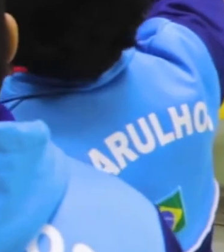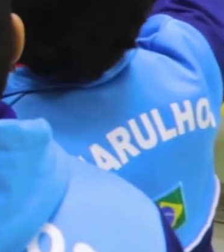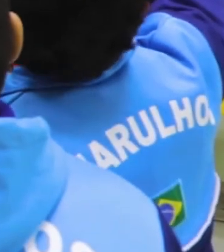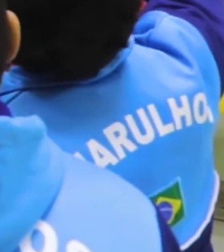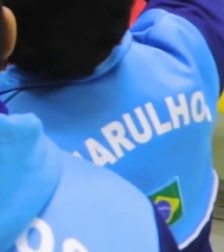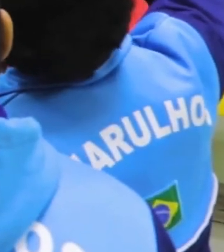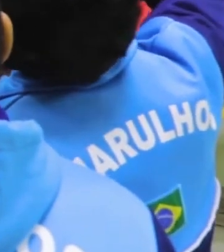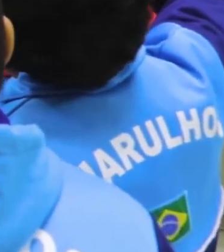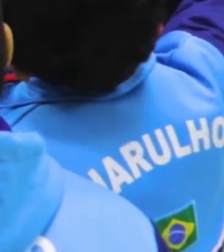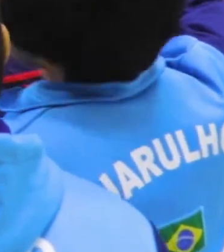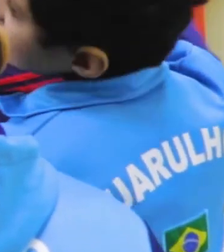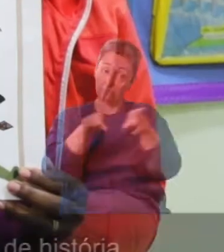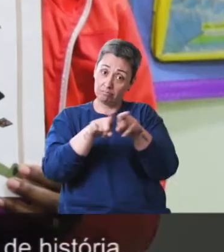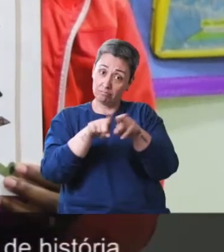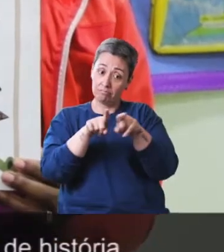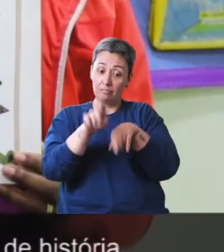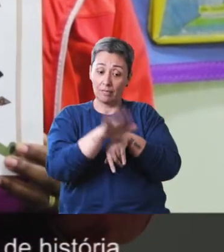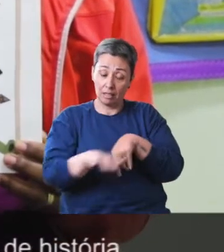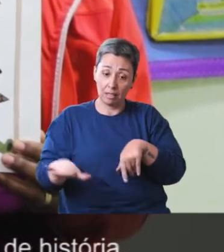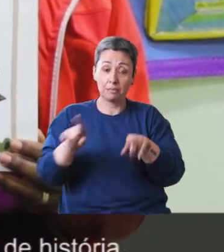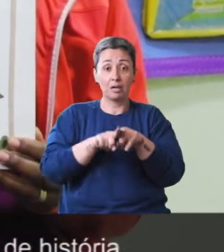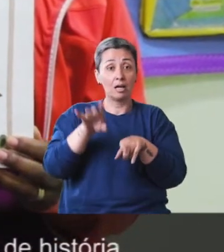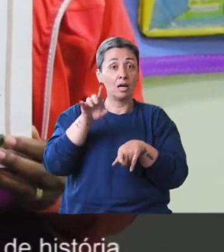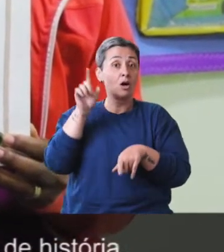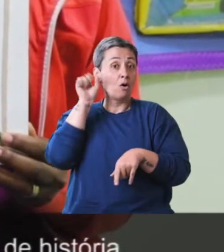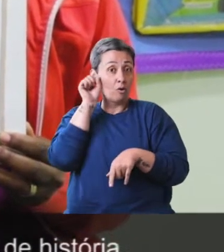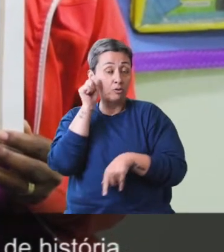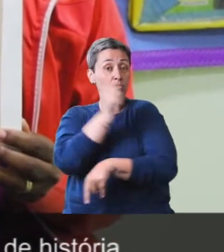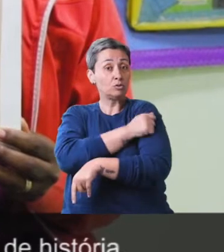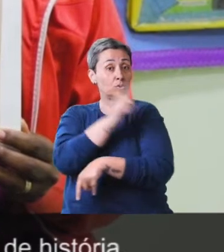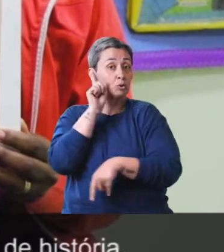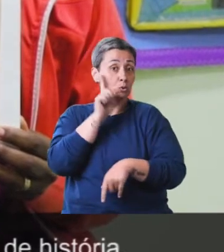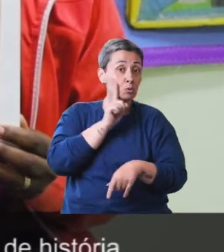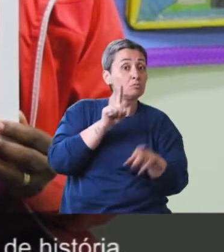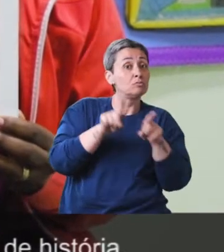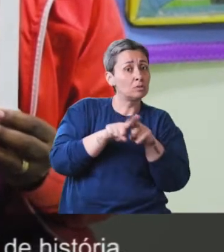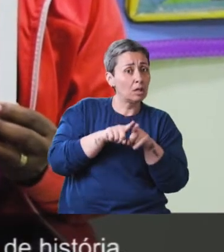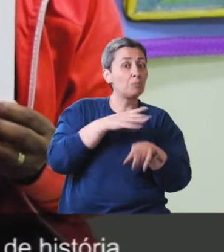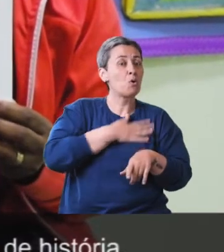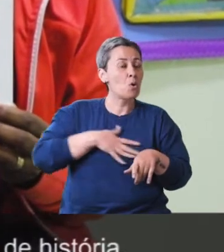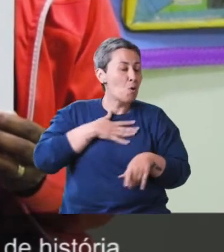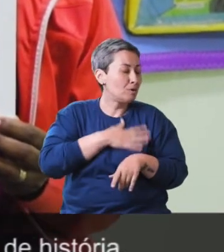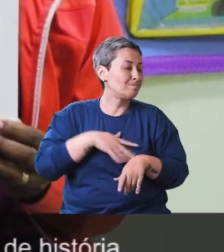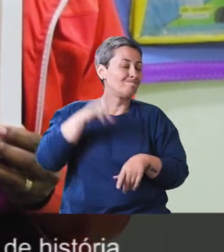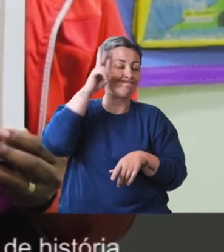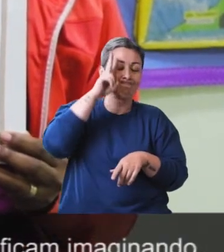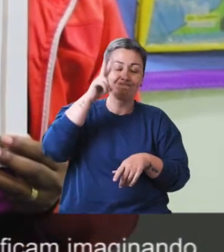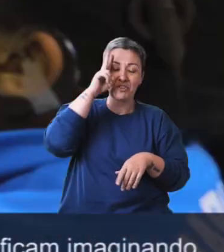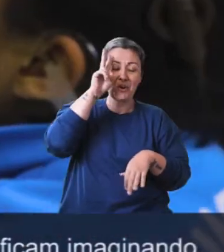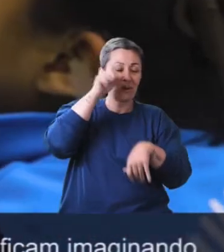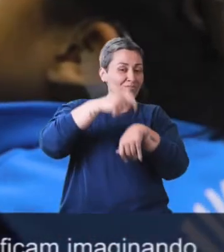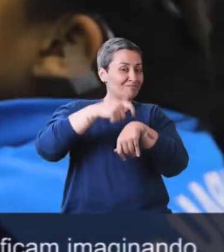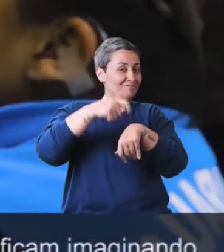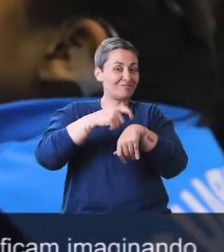Música Assim como as crianças, os alunos ouvintes, os alunos surdos, eles também gostam muito de história.